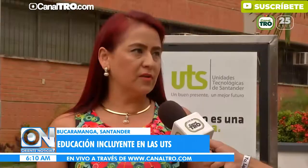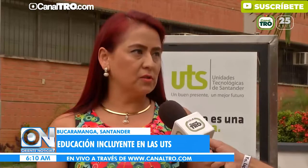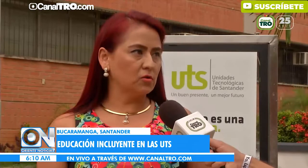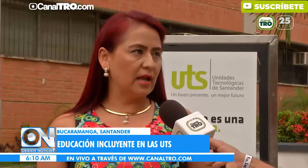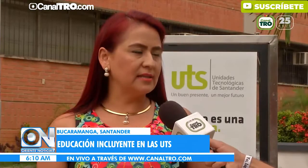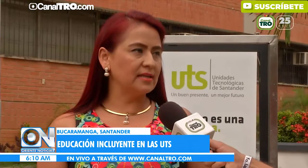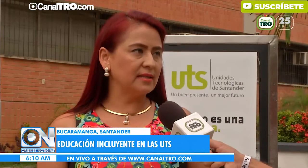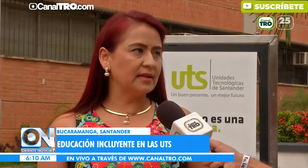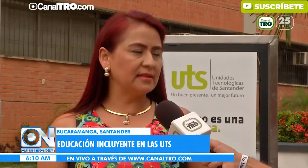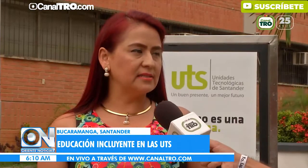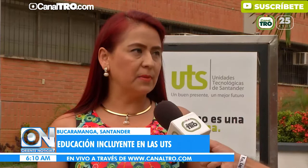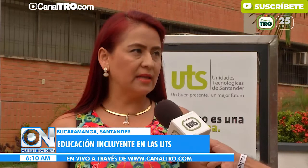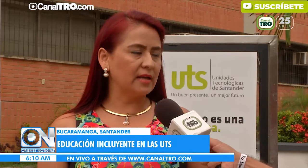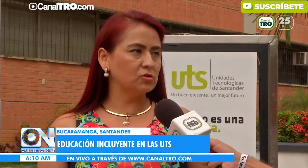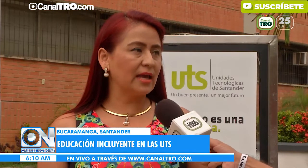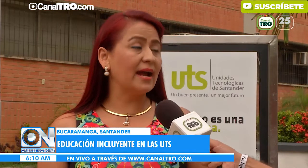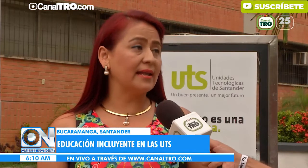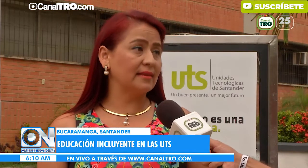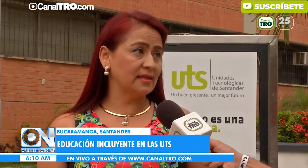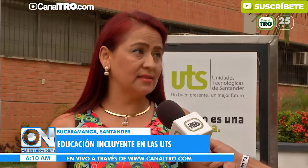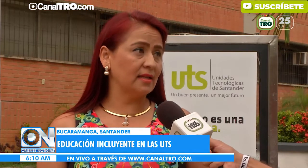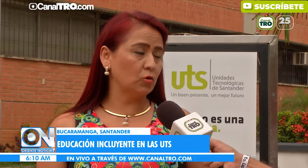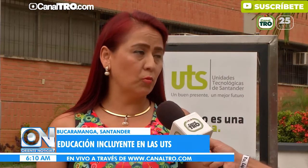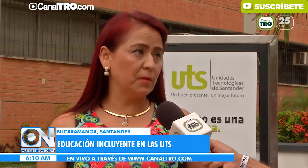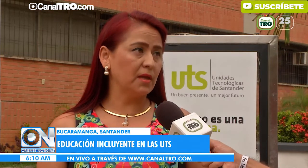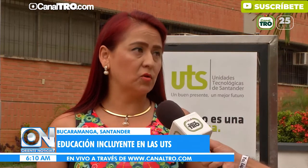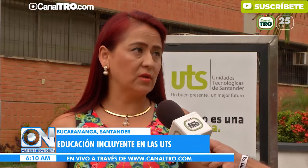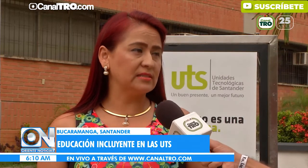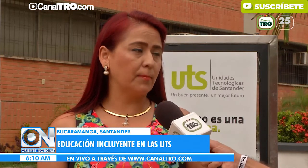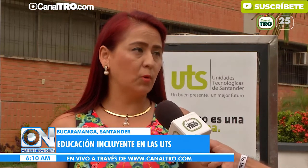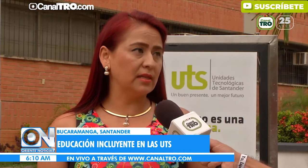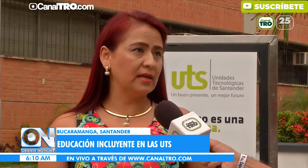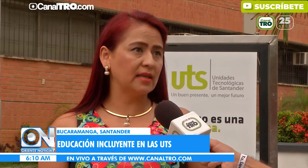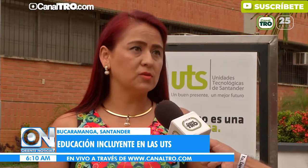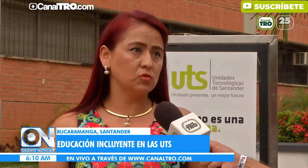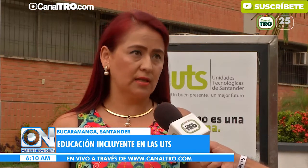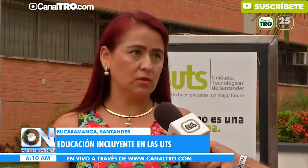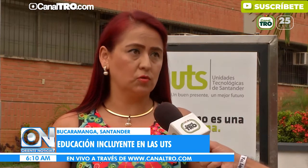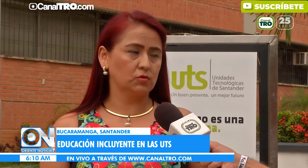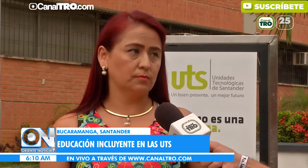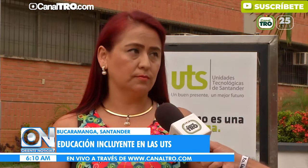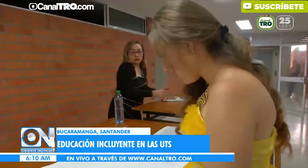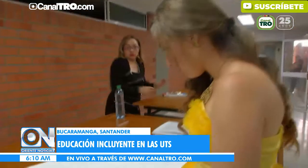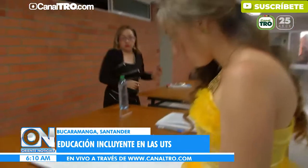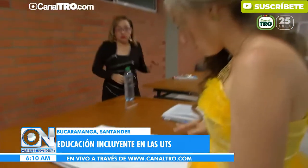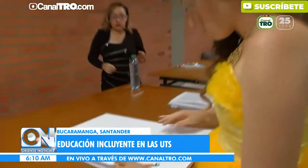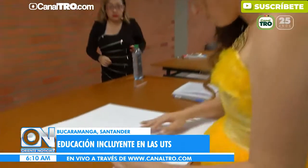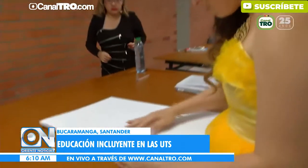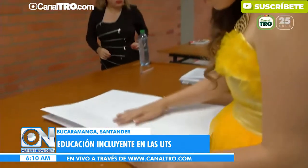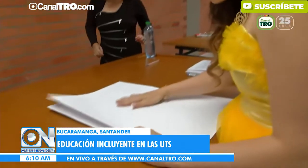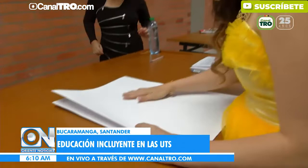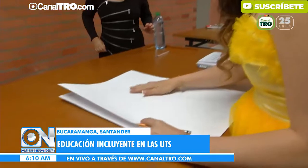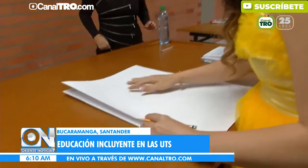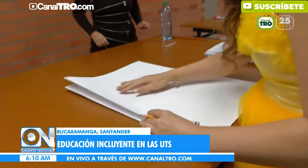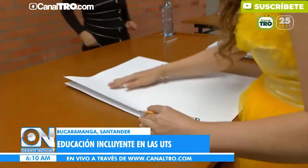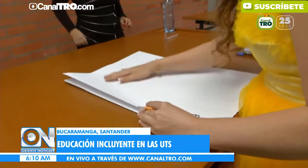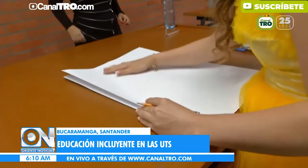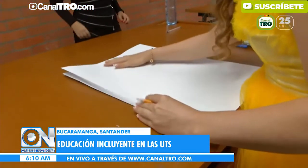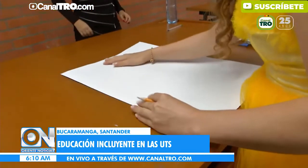profesionales interdisciplinarios que garantizan el cumplimiento de esta política y de sus derechos. Estas herramientas permiten el desarrollo